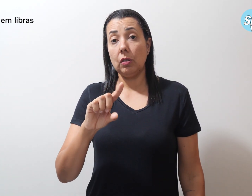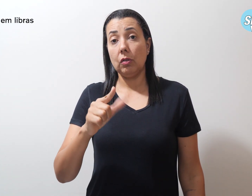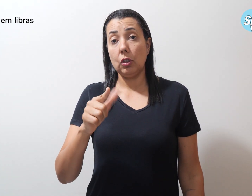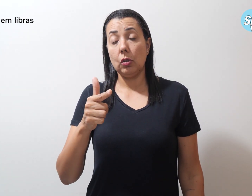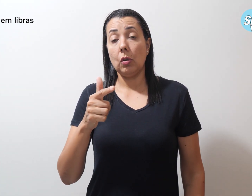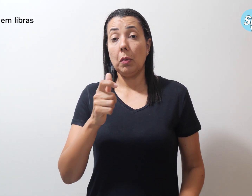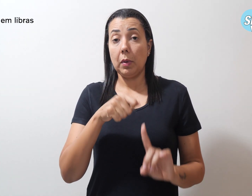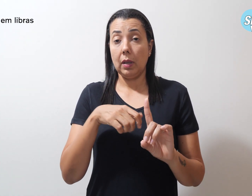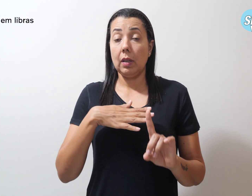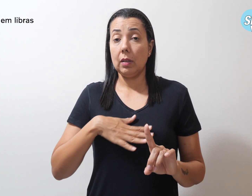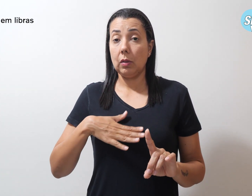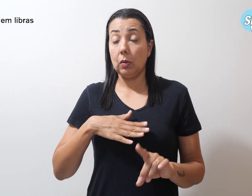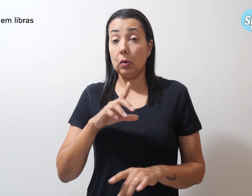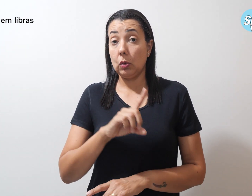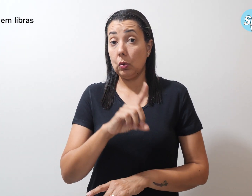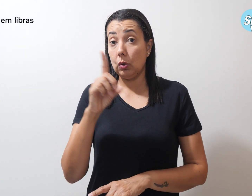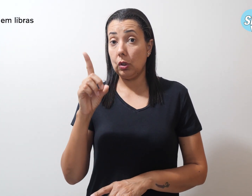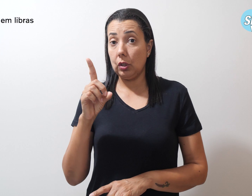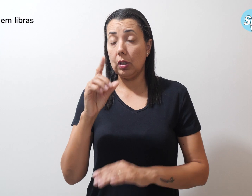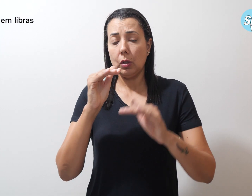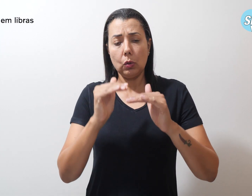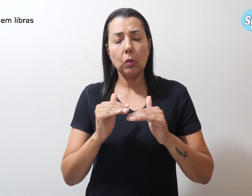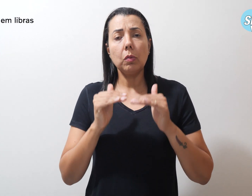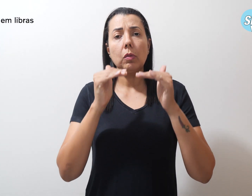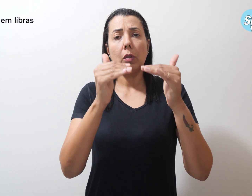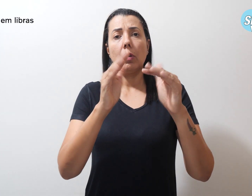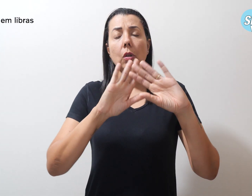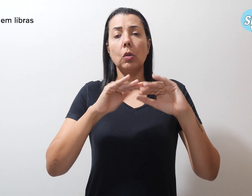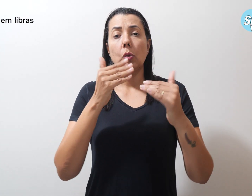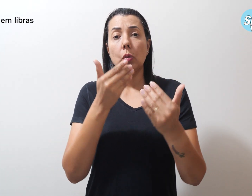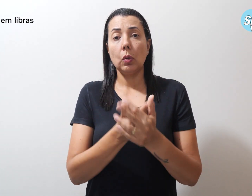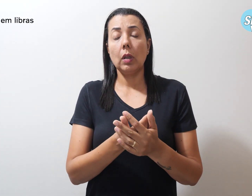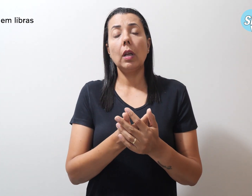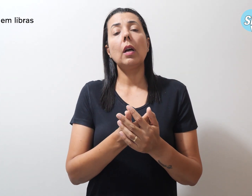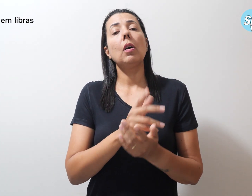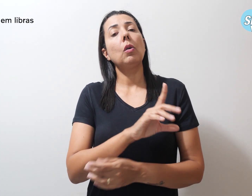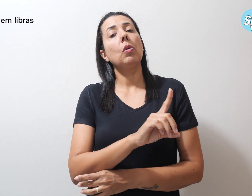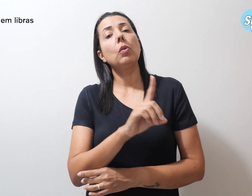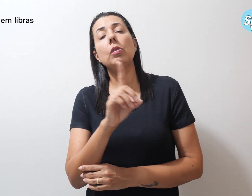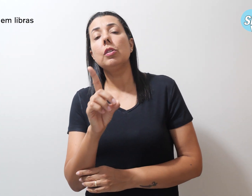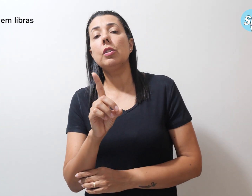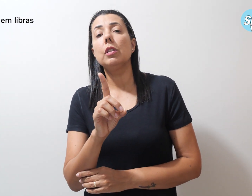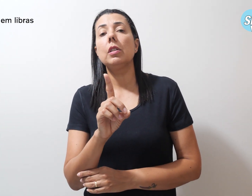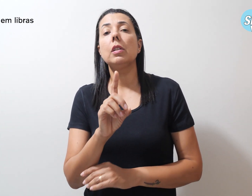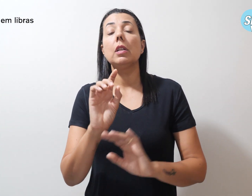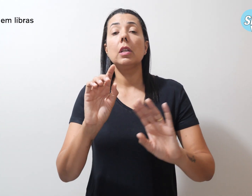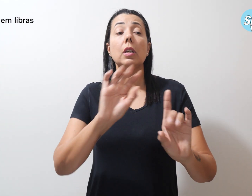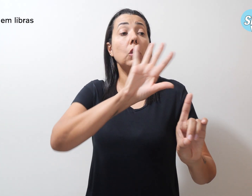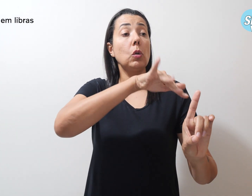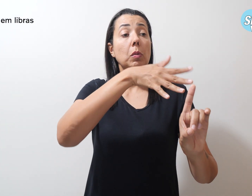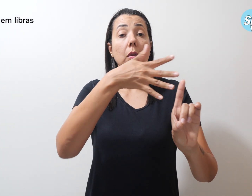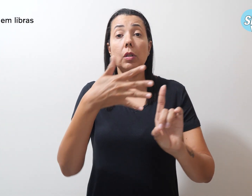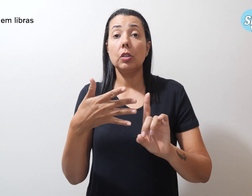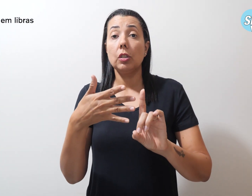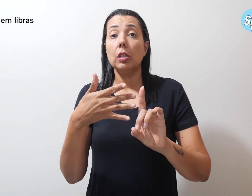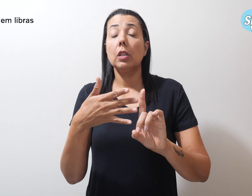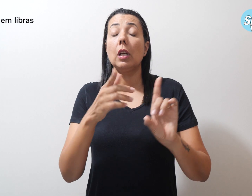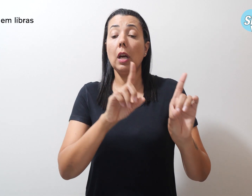agosto, o dia do Supervisor Escolar é a data em que se homenageia o braço direito dos